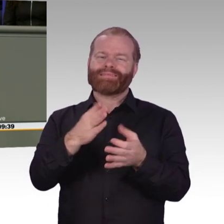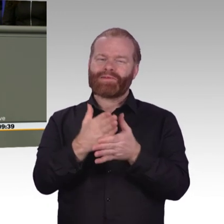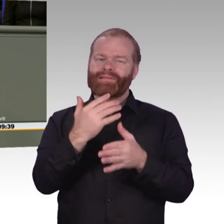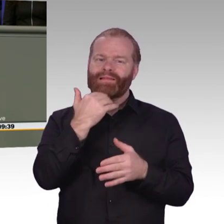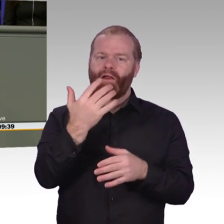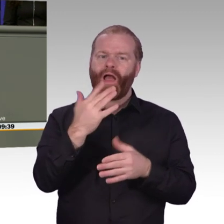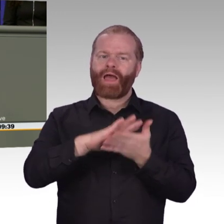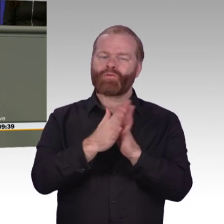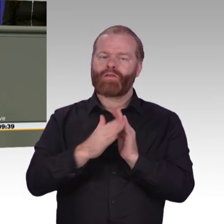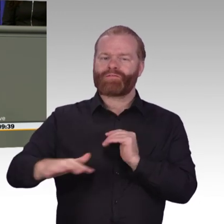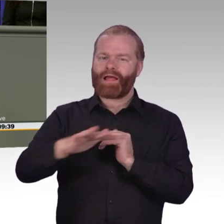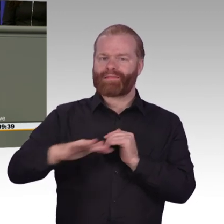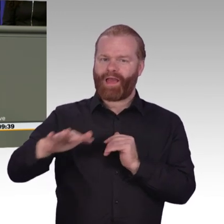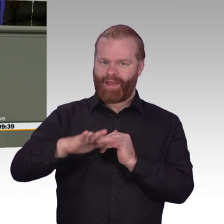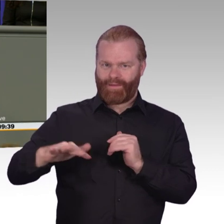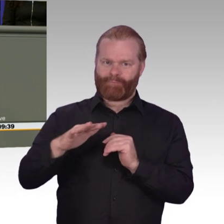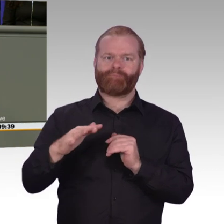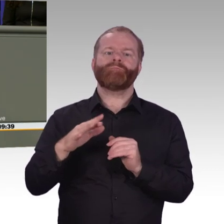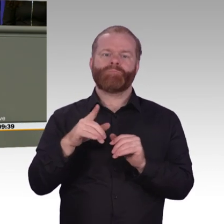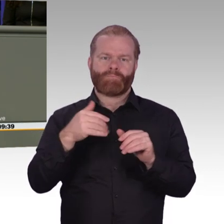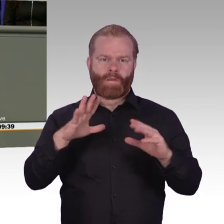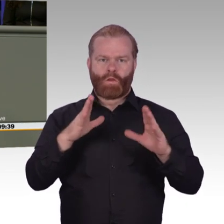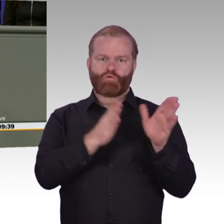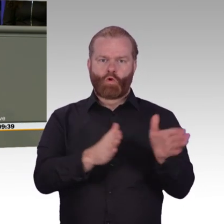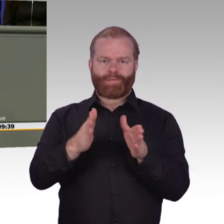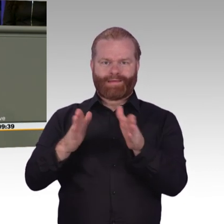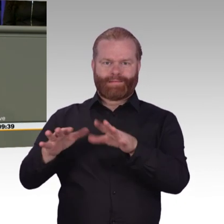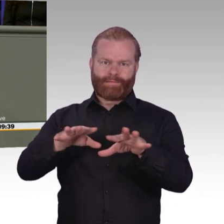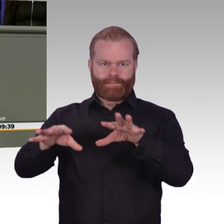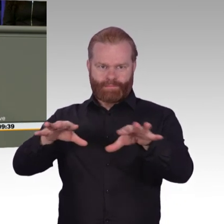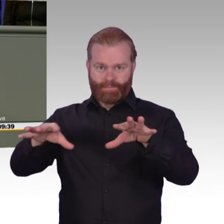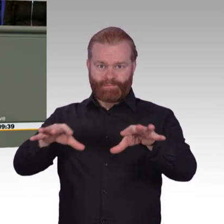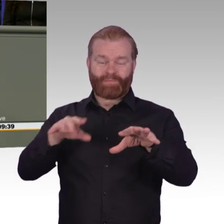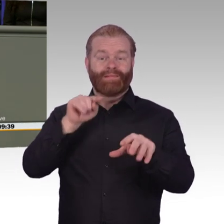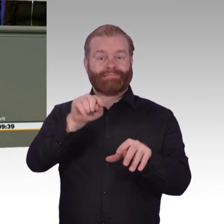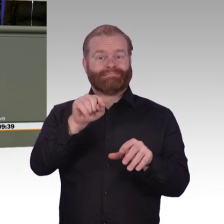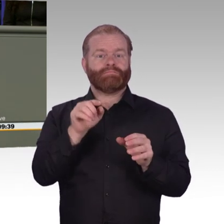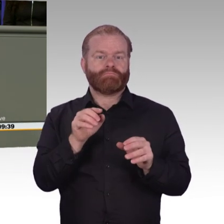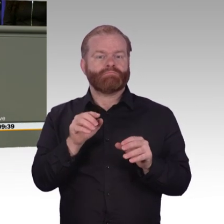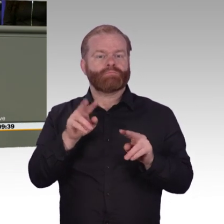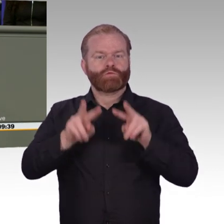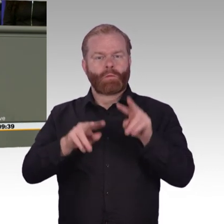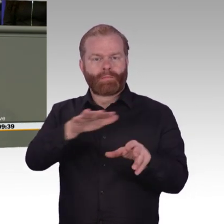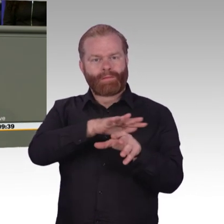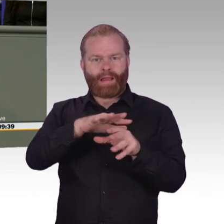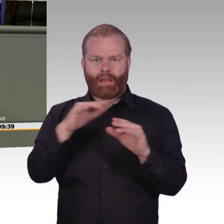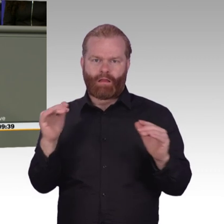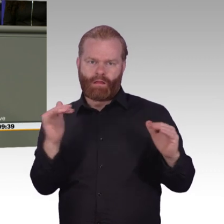dazu, dass wir Themen auch vernetzt denken, ressortübergreifend verdenken. Und das ist doch das, was die Digitalisierung von uns erfordert,